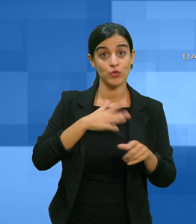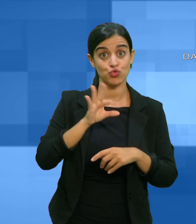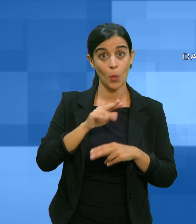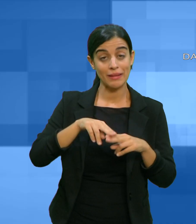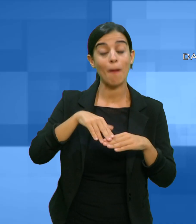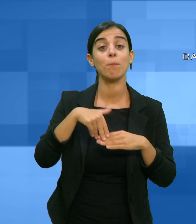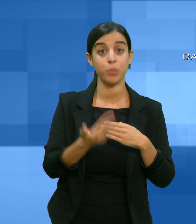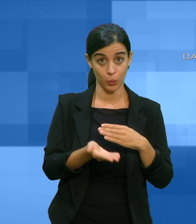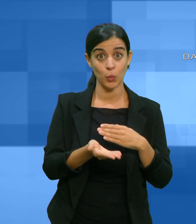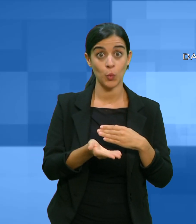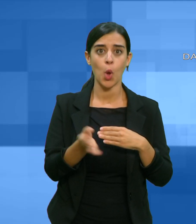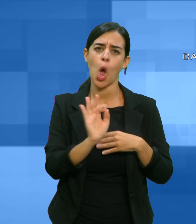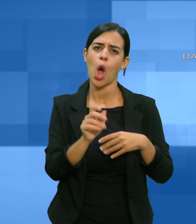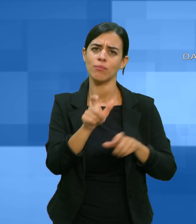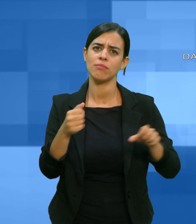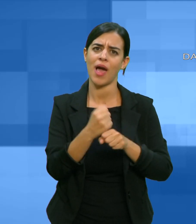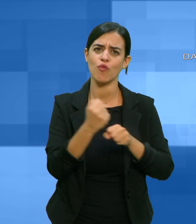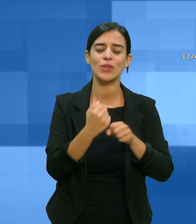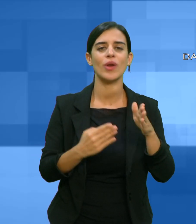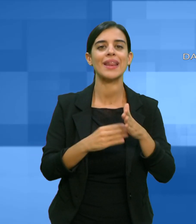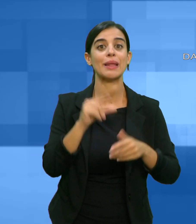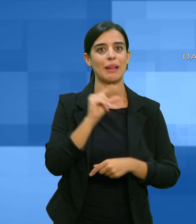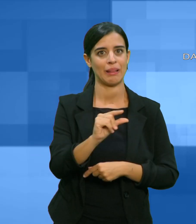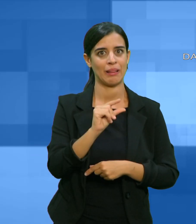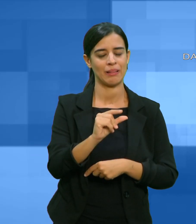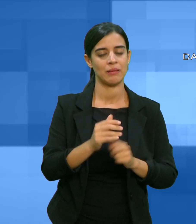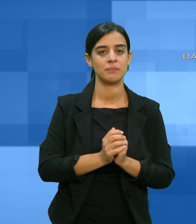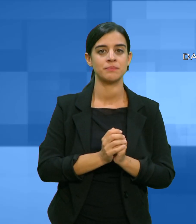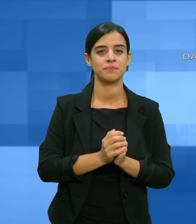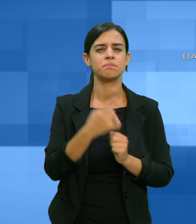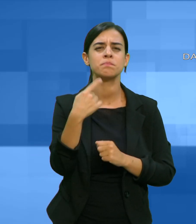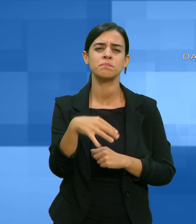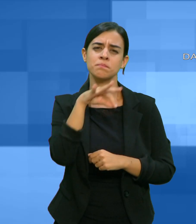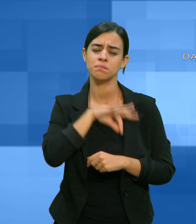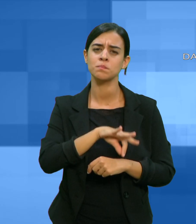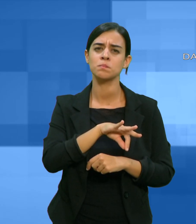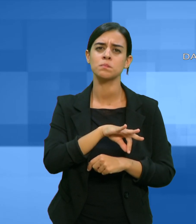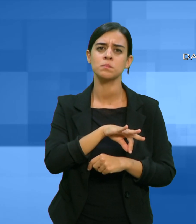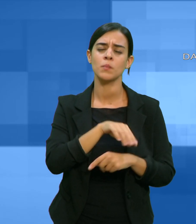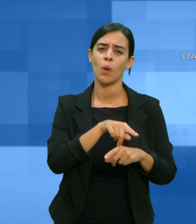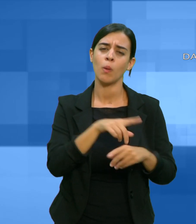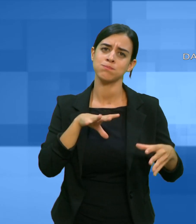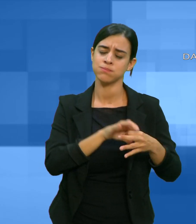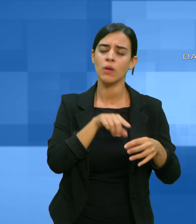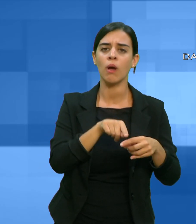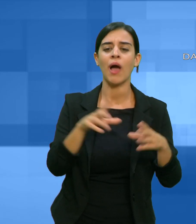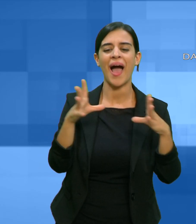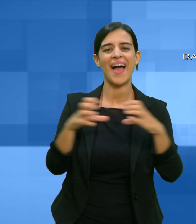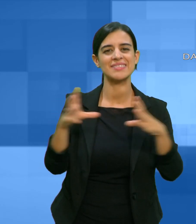redditi bassi attraverso la quale si offrono incentivi per l'assunzione a tempo